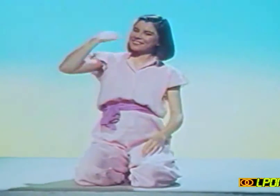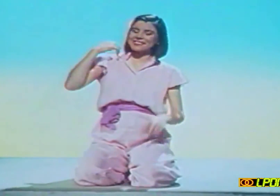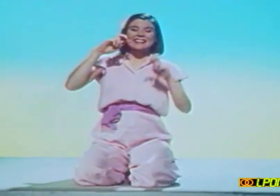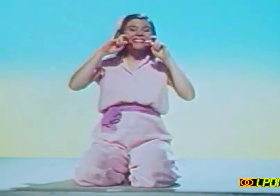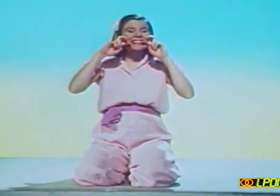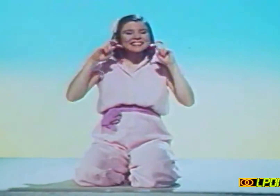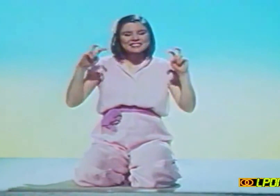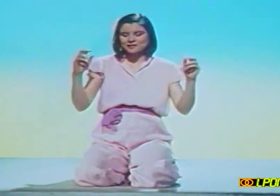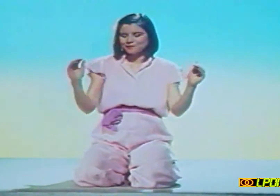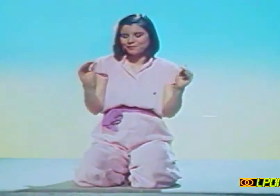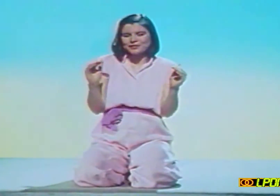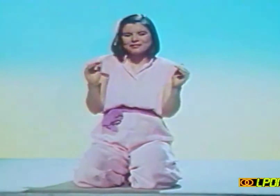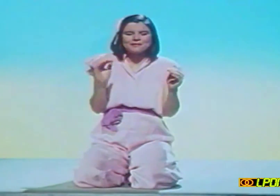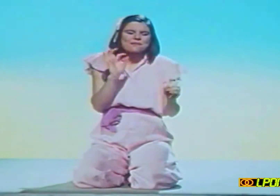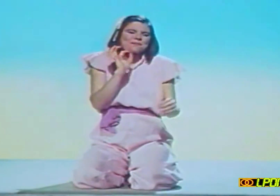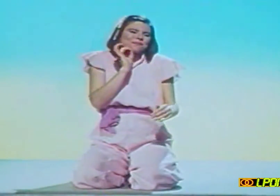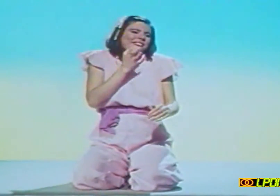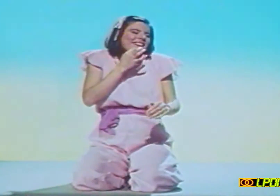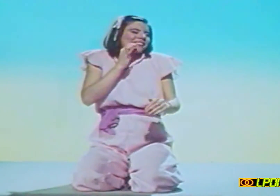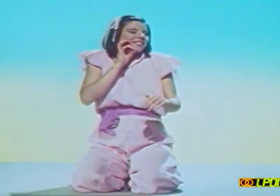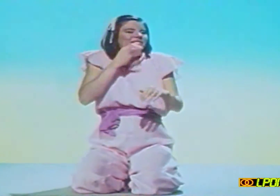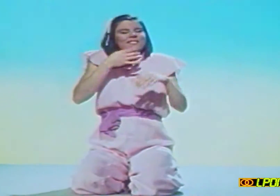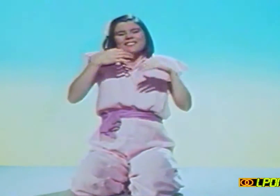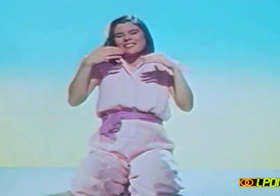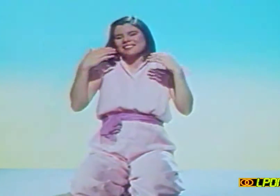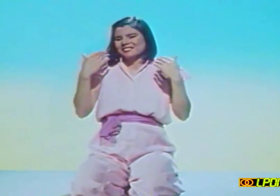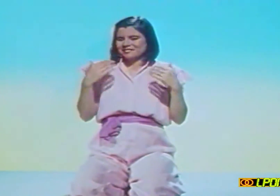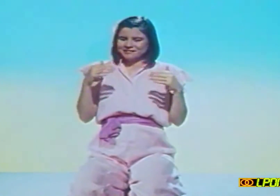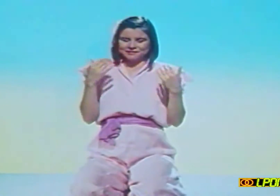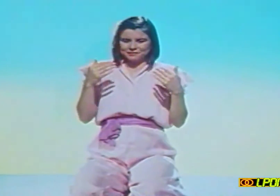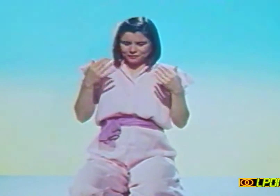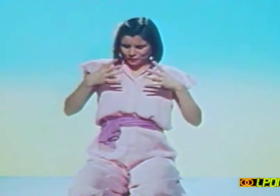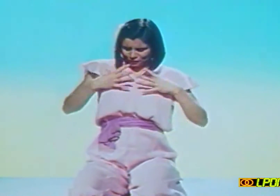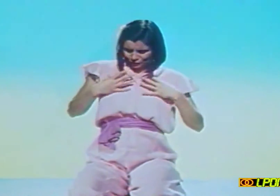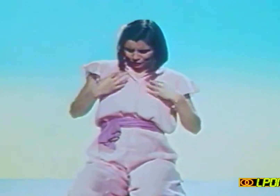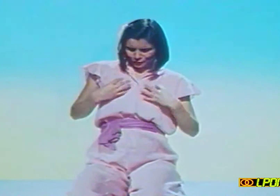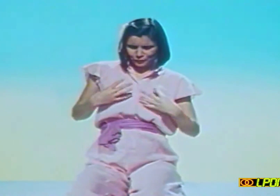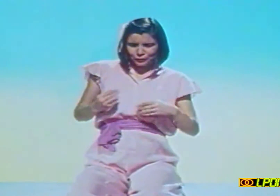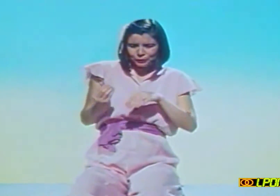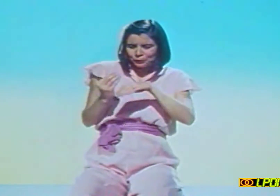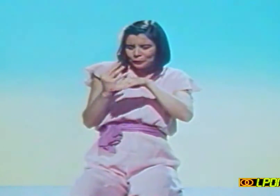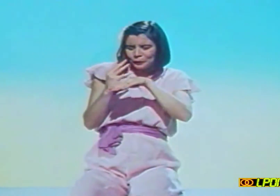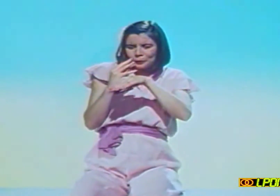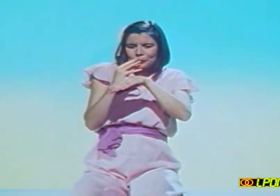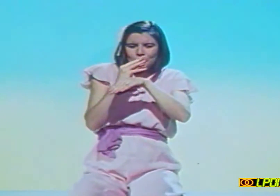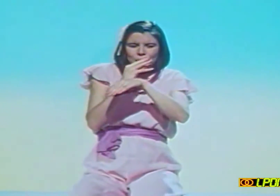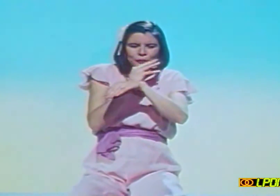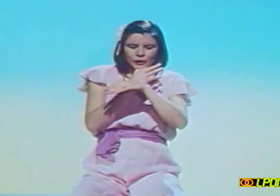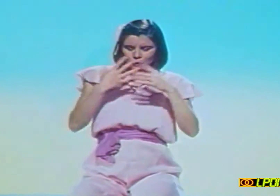Il était une fois un petit tigre très mignon. Il avait un poil soyeux, de